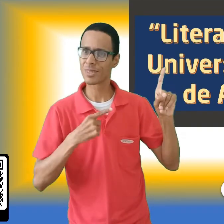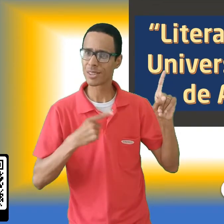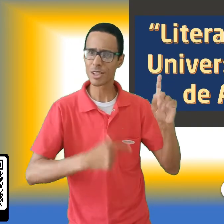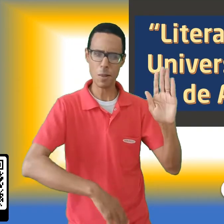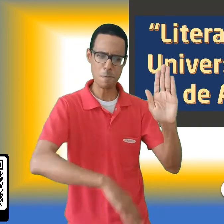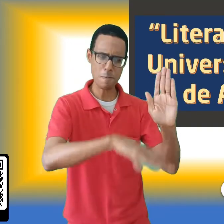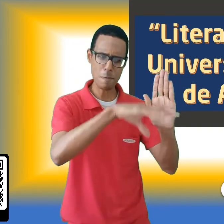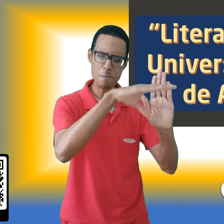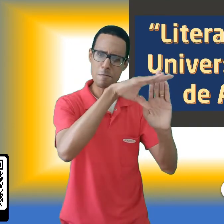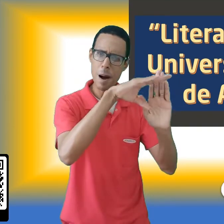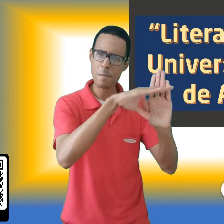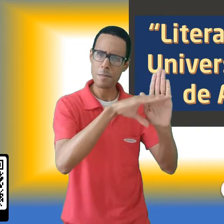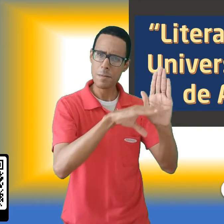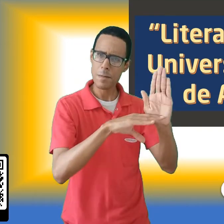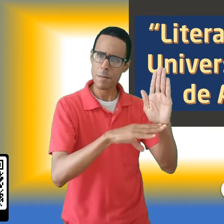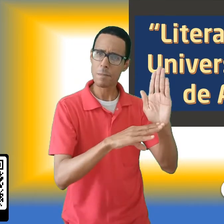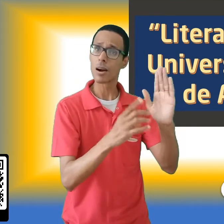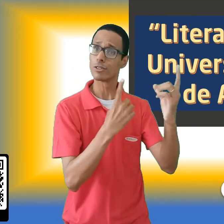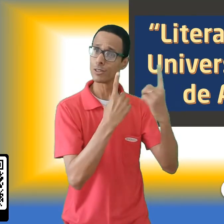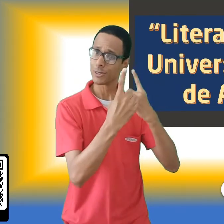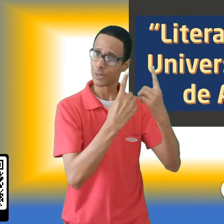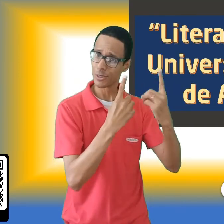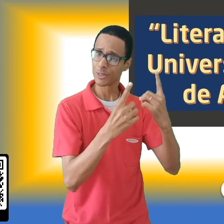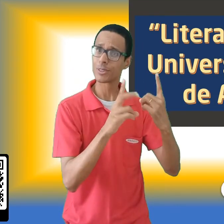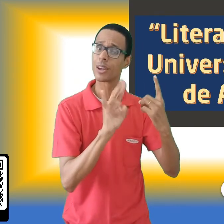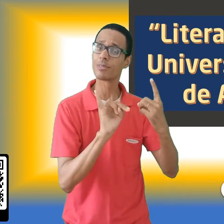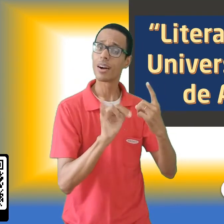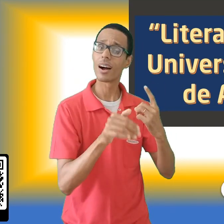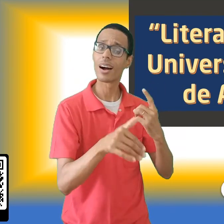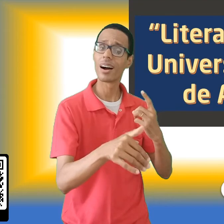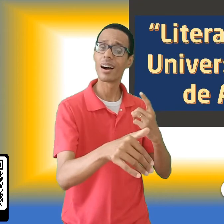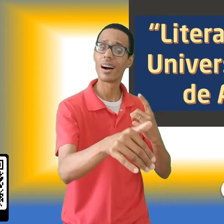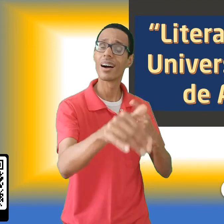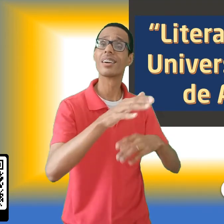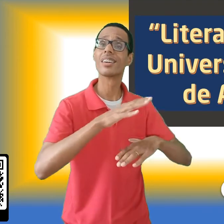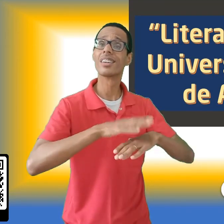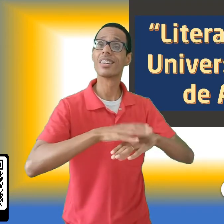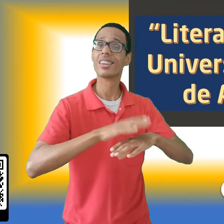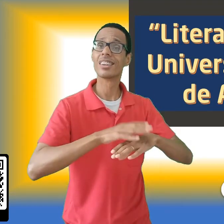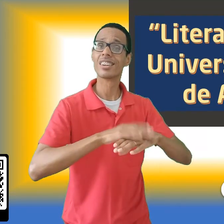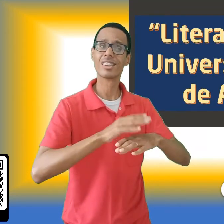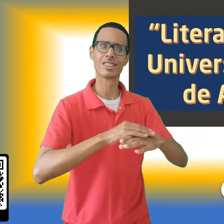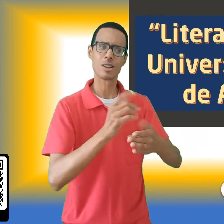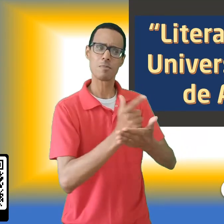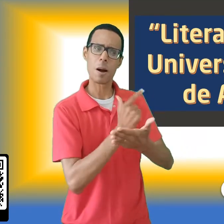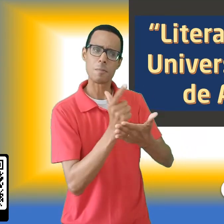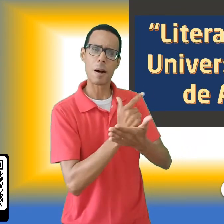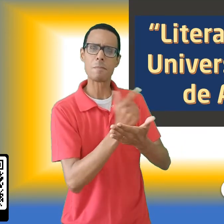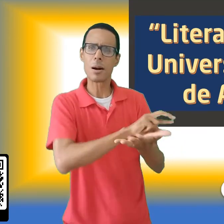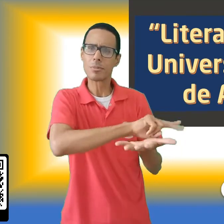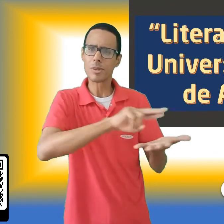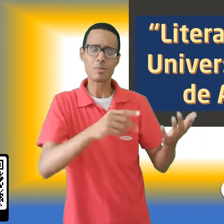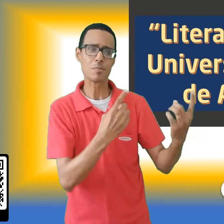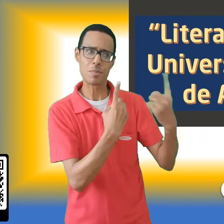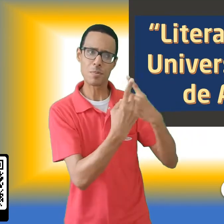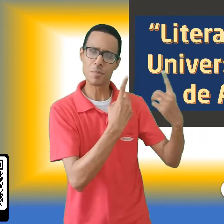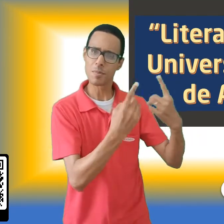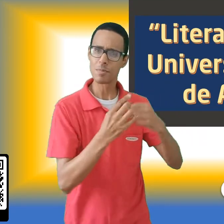todos os autores deste primeiro semestre, no projeto Dialogando com a Biblioteca. Corra lá e já ative o